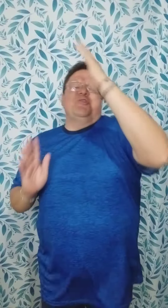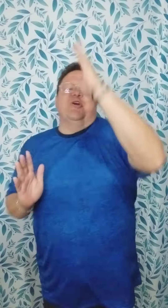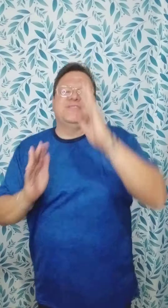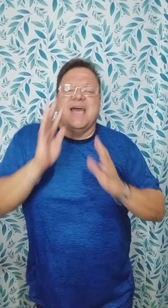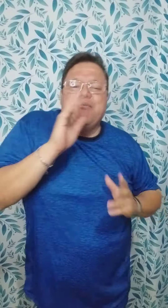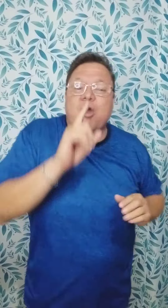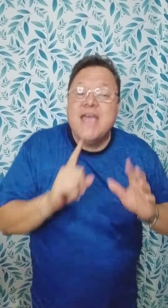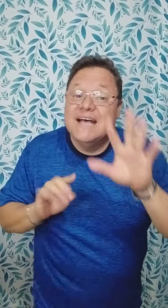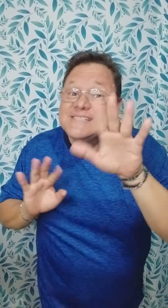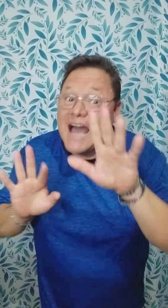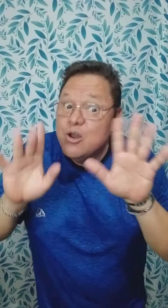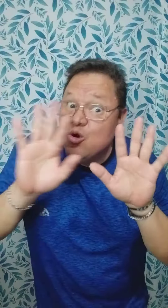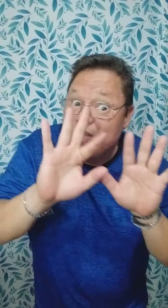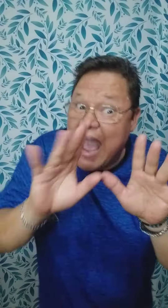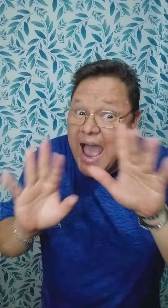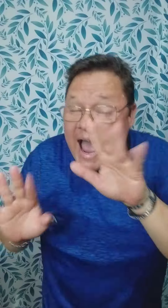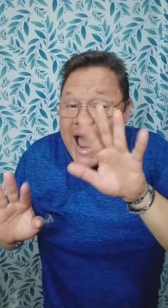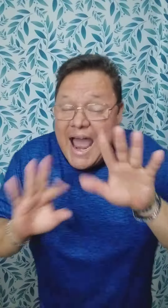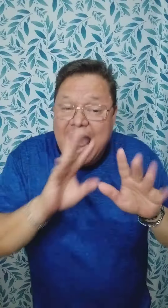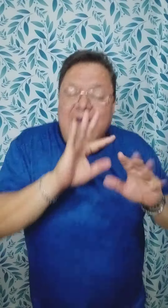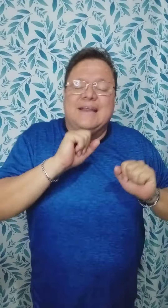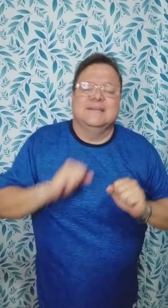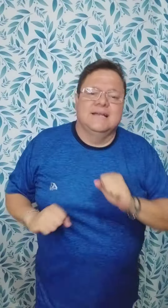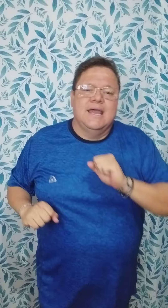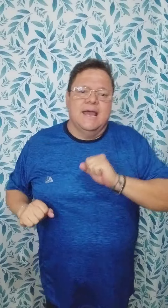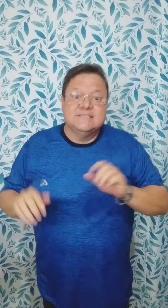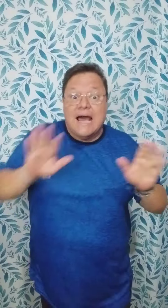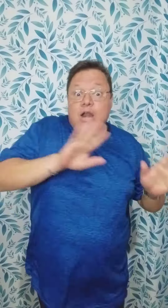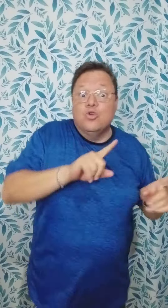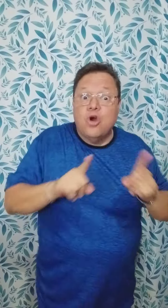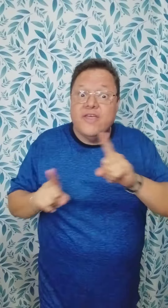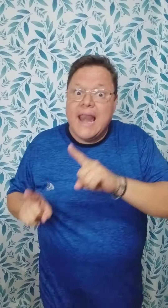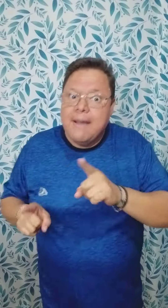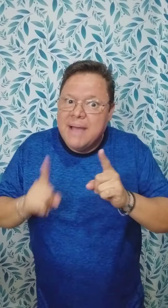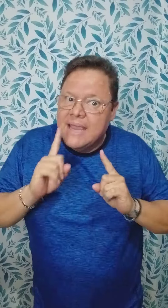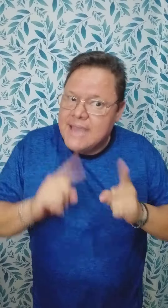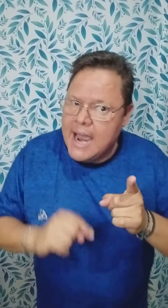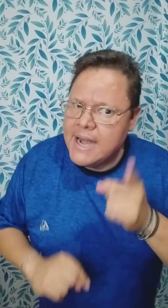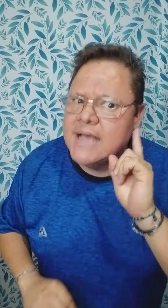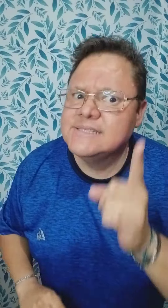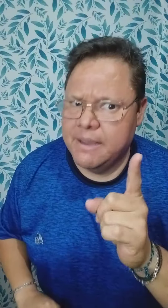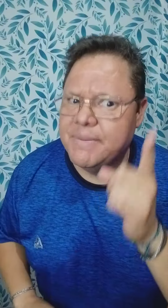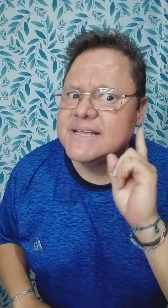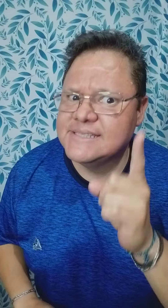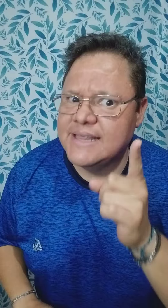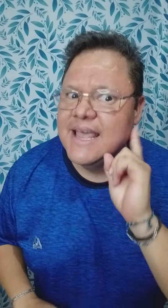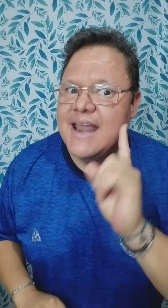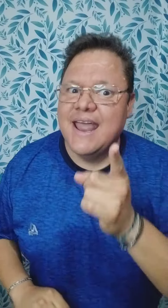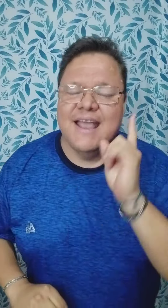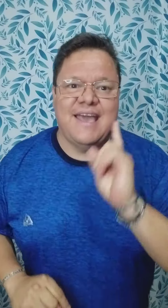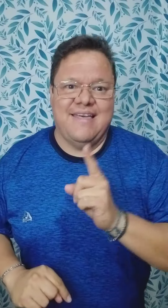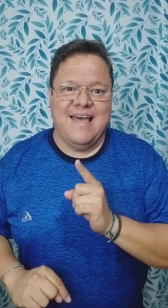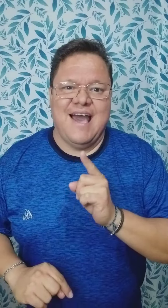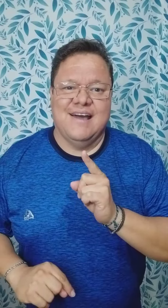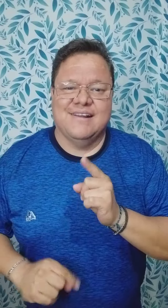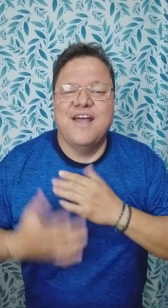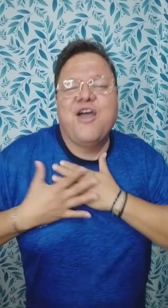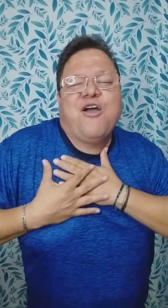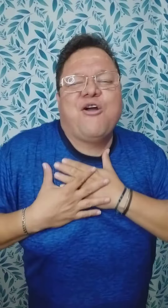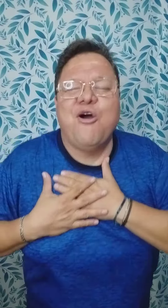yo te voy a saludar El saludo de la mañana siempre se tiene que dar Con